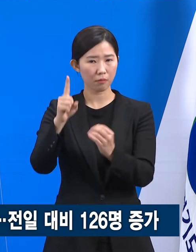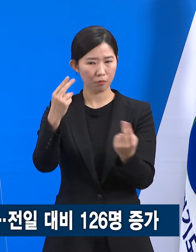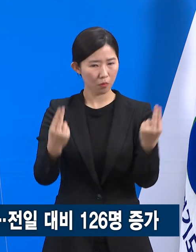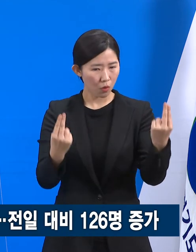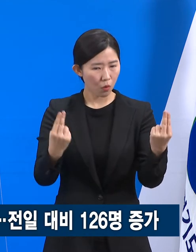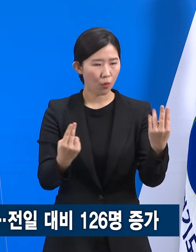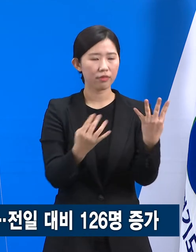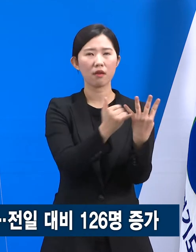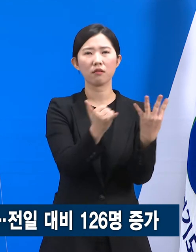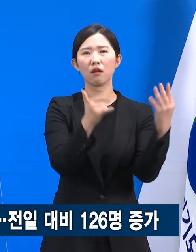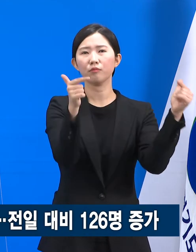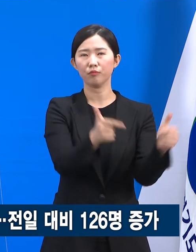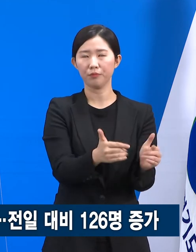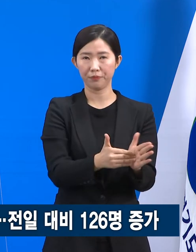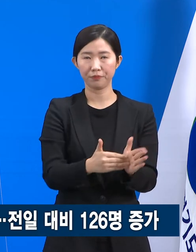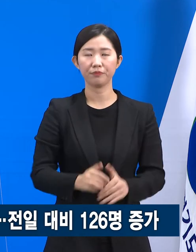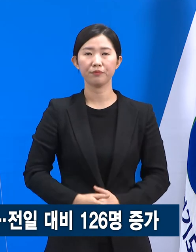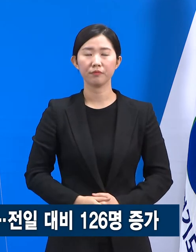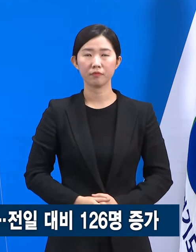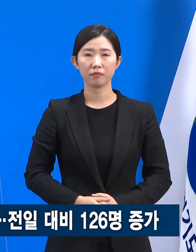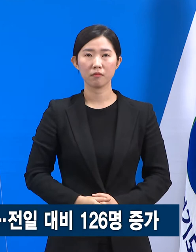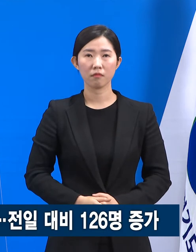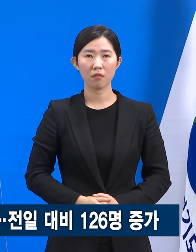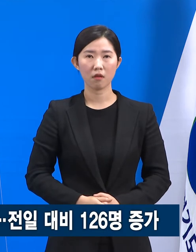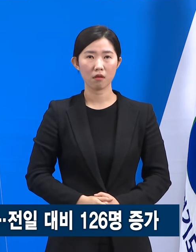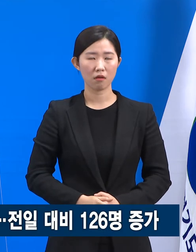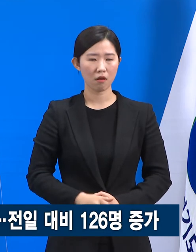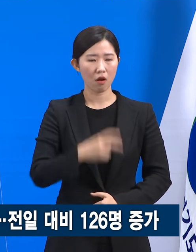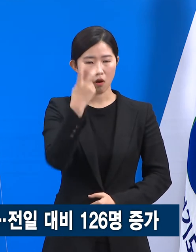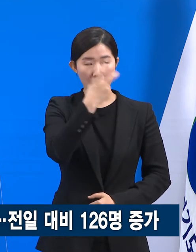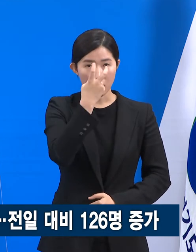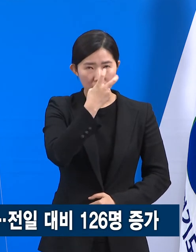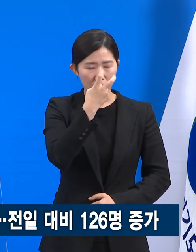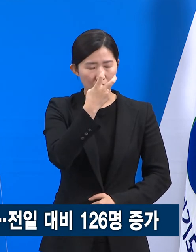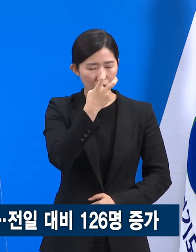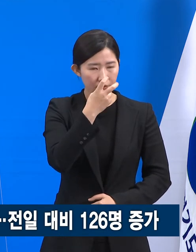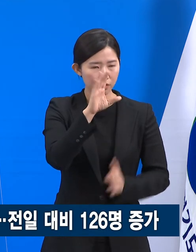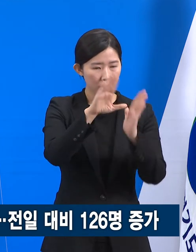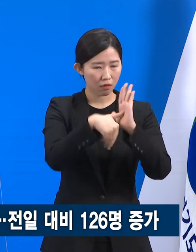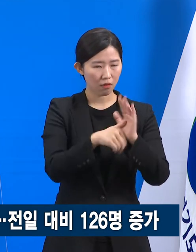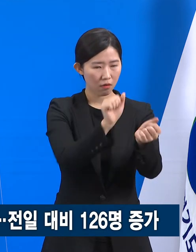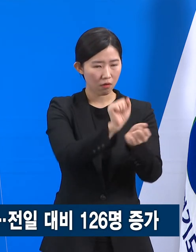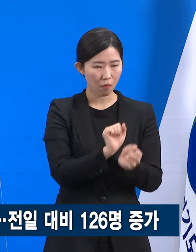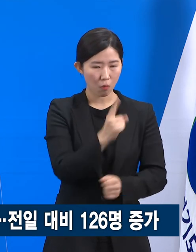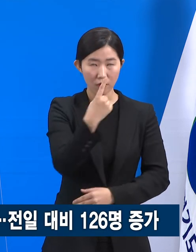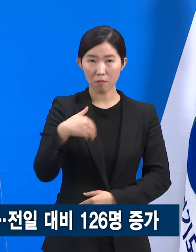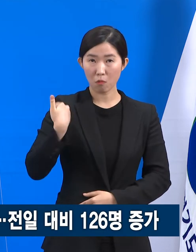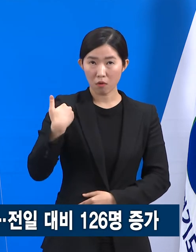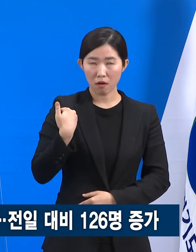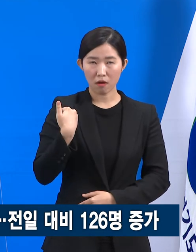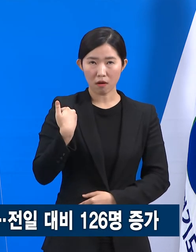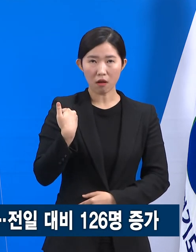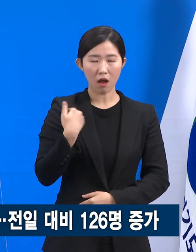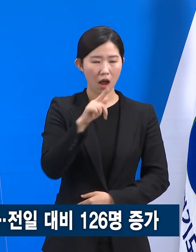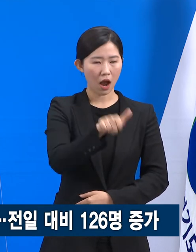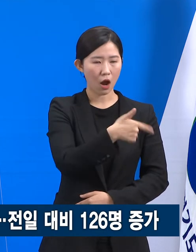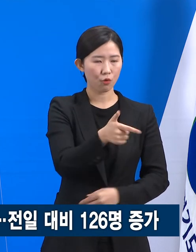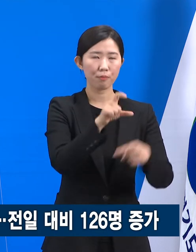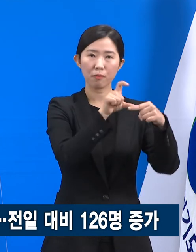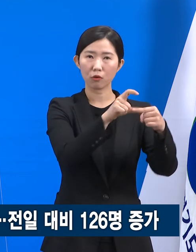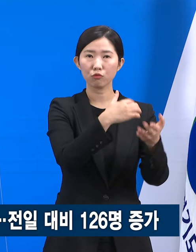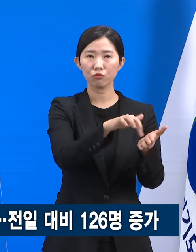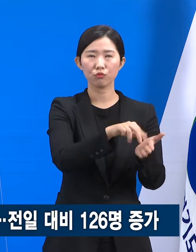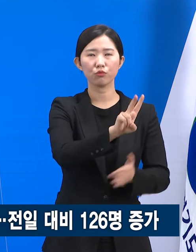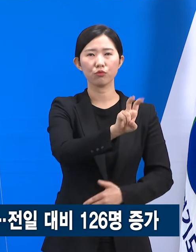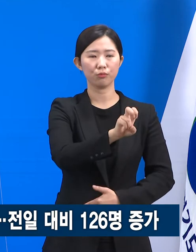감소하였습니다. 진단일 당시 감염 경로를 알 수 없는 확진자는 일평균 27명입니다.